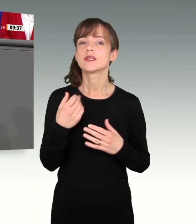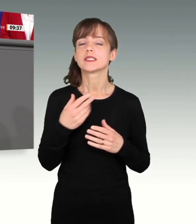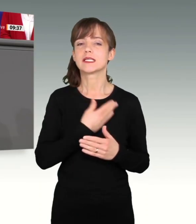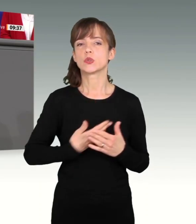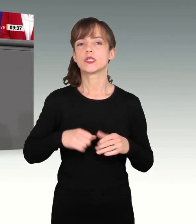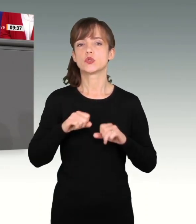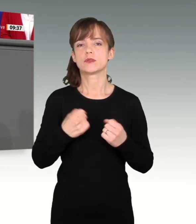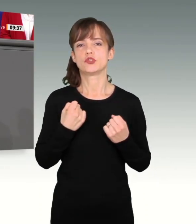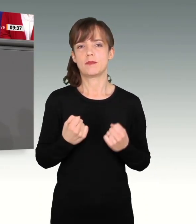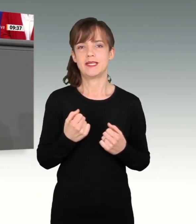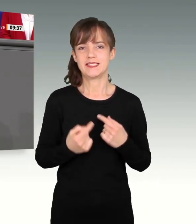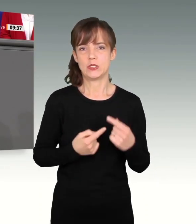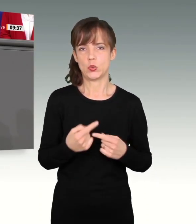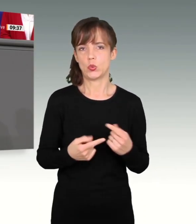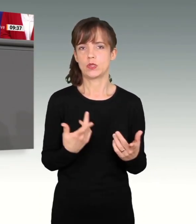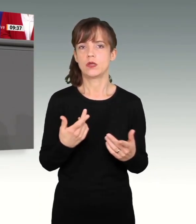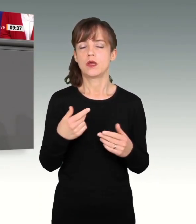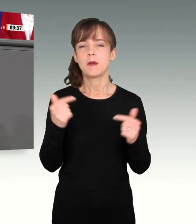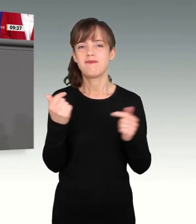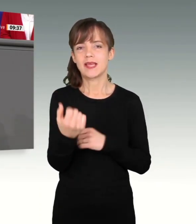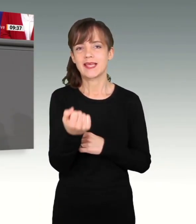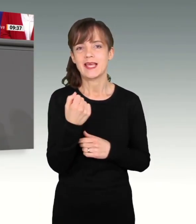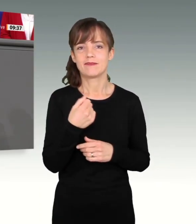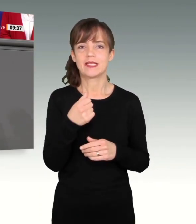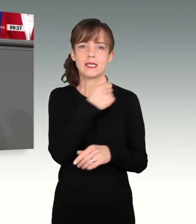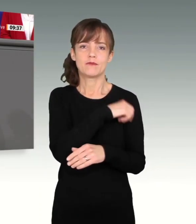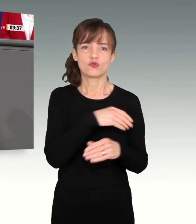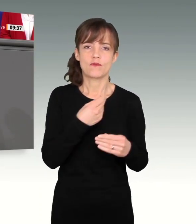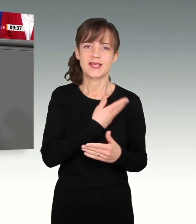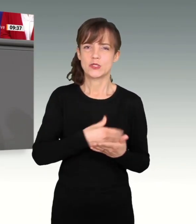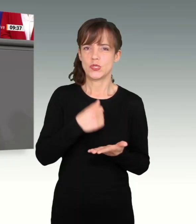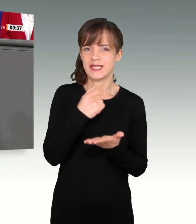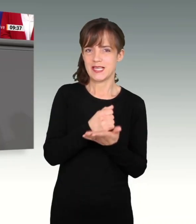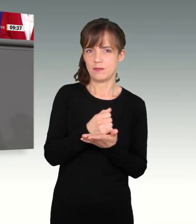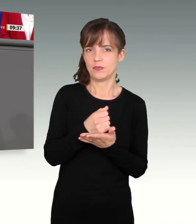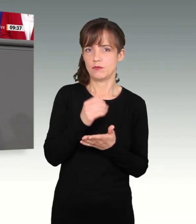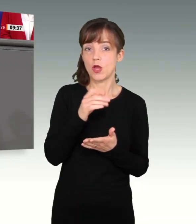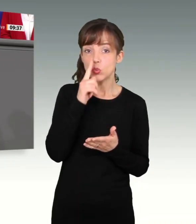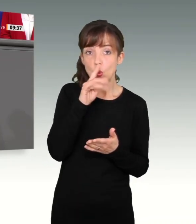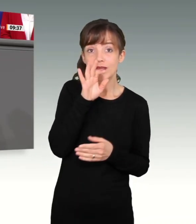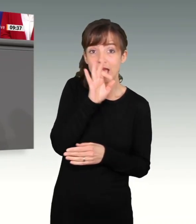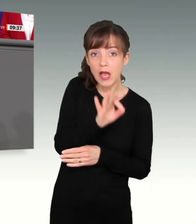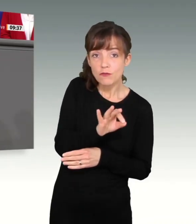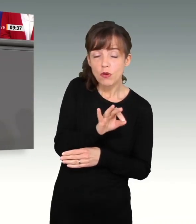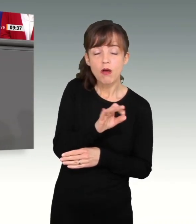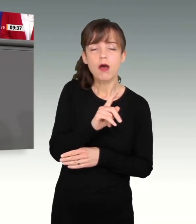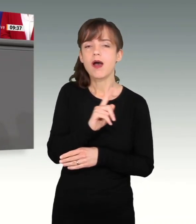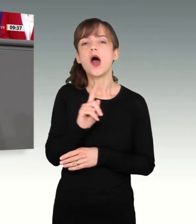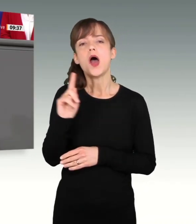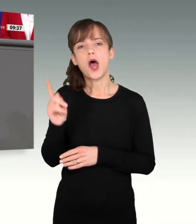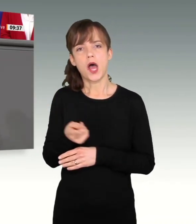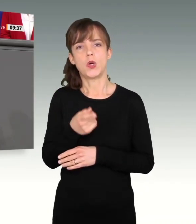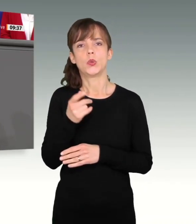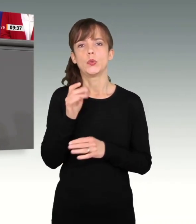Krankenhäuser, für Pflegekräfte, für Impfstoffe, für Gesundheitsämter. Sie waren dafür aber natürlich nicht nur dafür. Sie waren natürlich auch für die